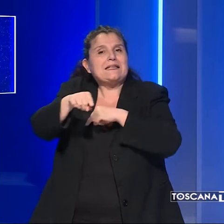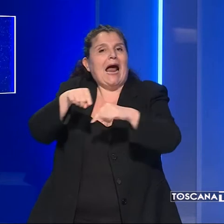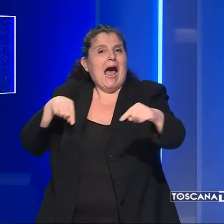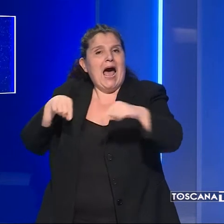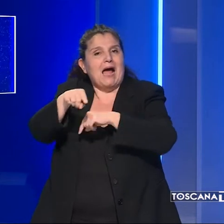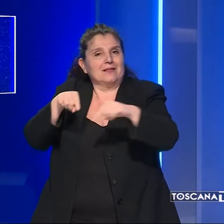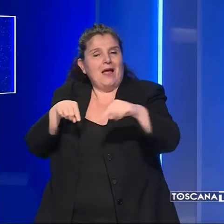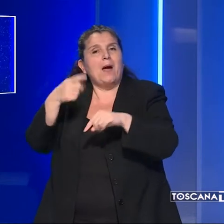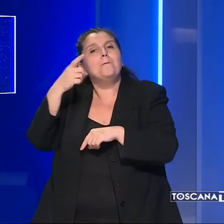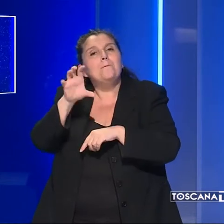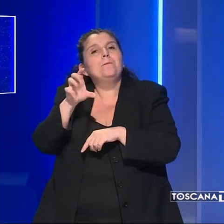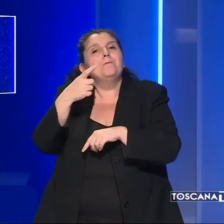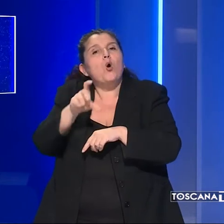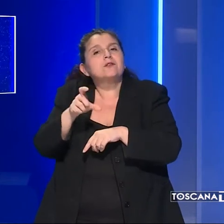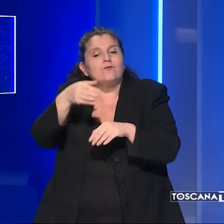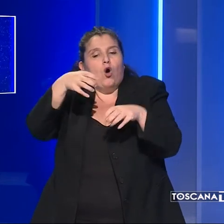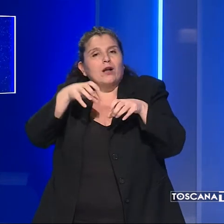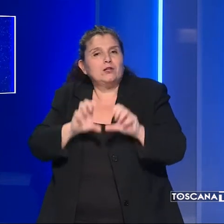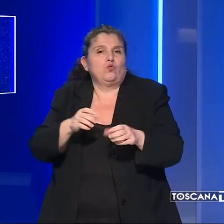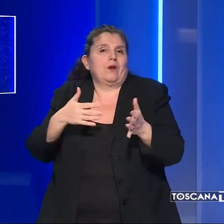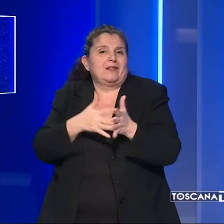al fine di ridurre i disagi.